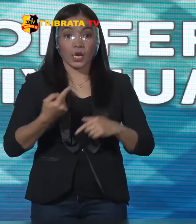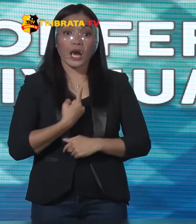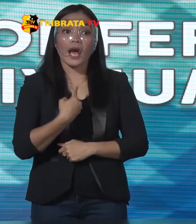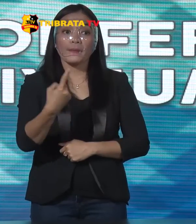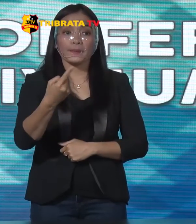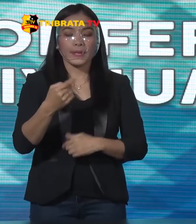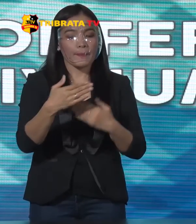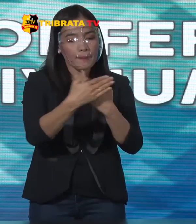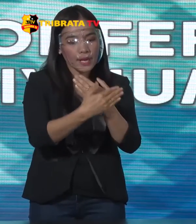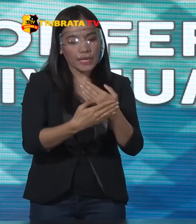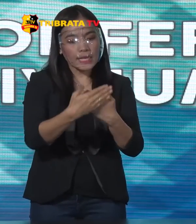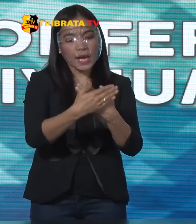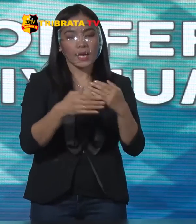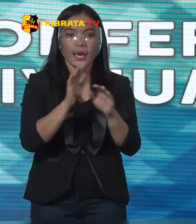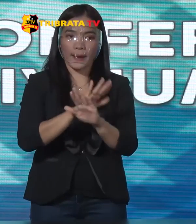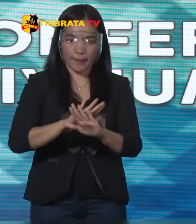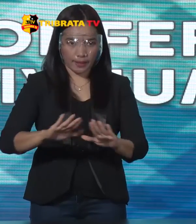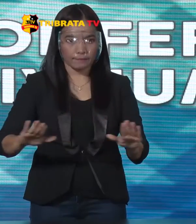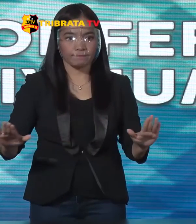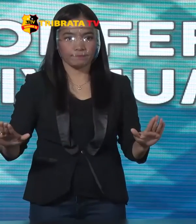Memelihara Keamanan